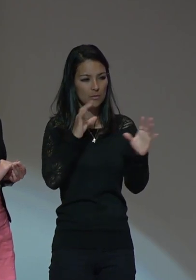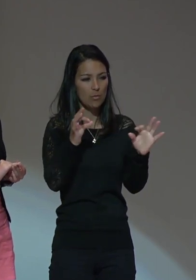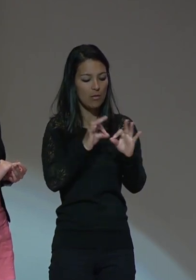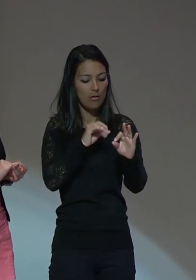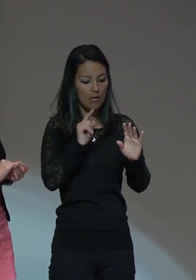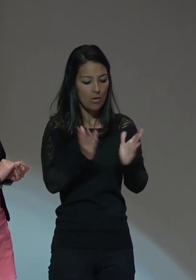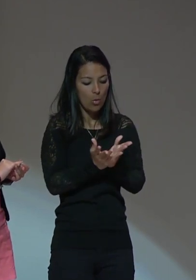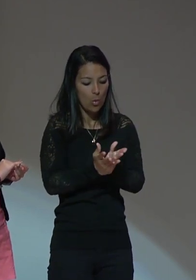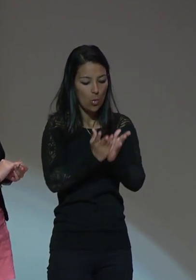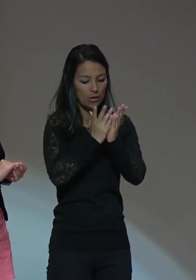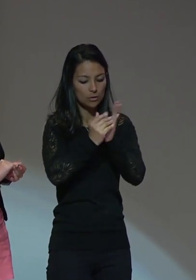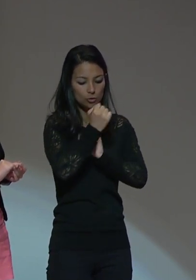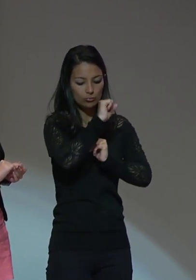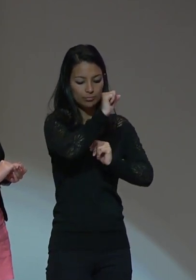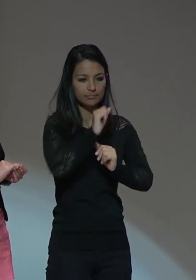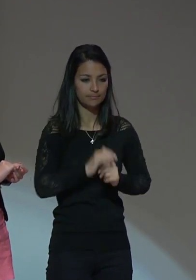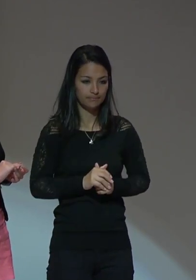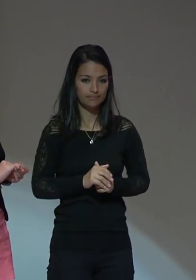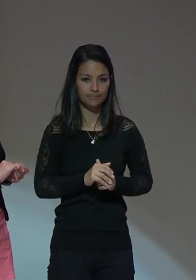reduccionista.